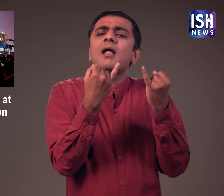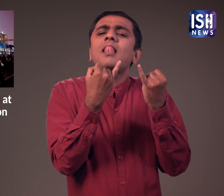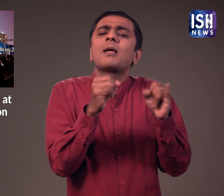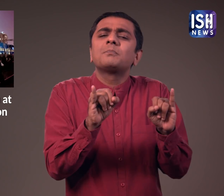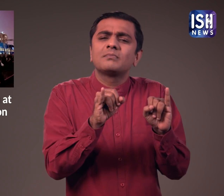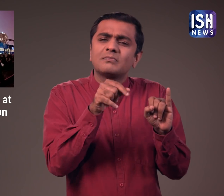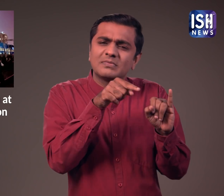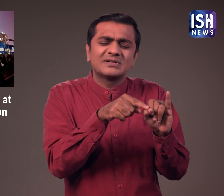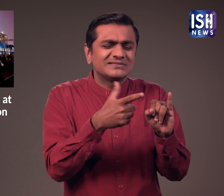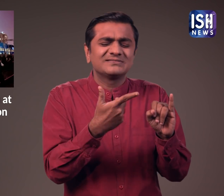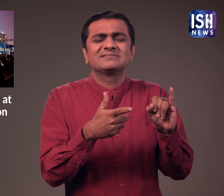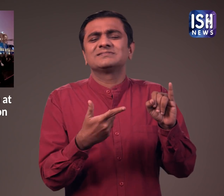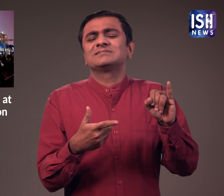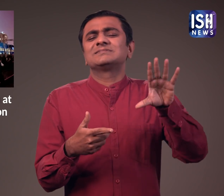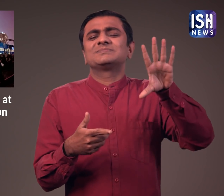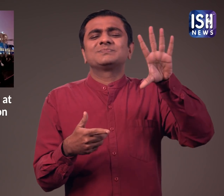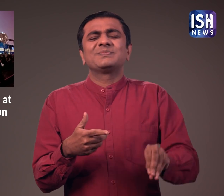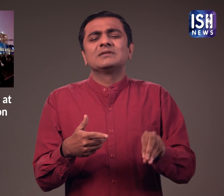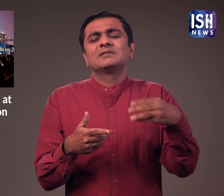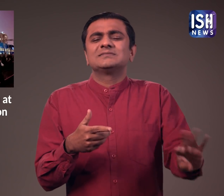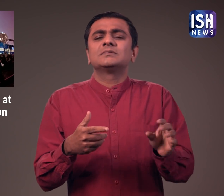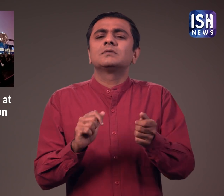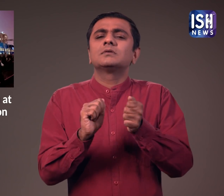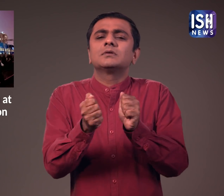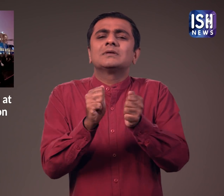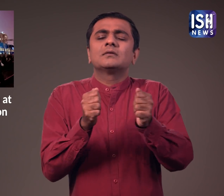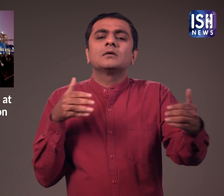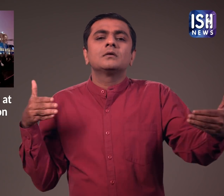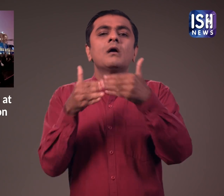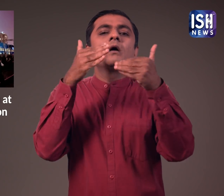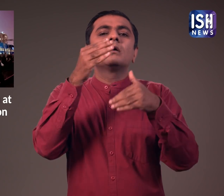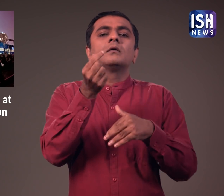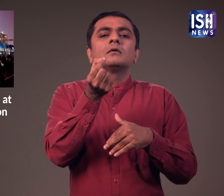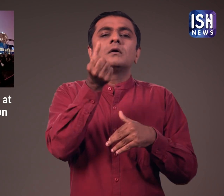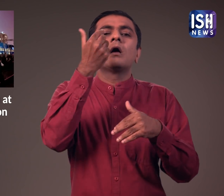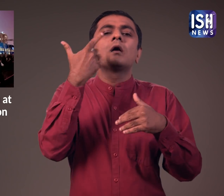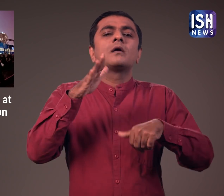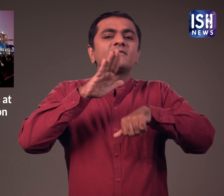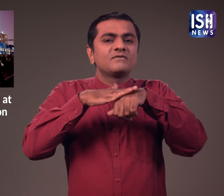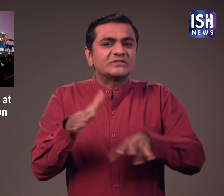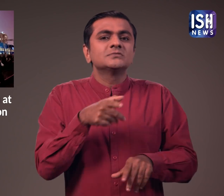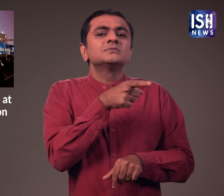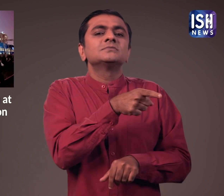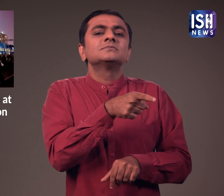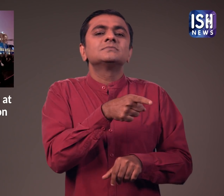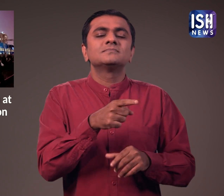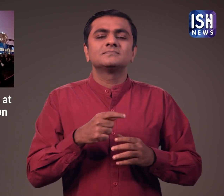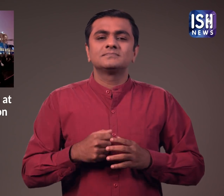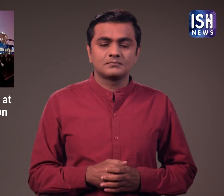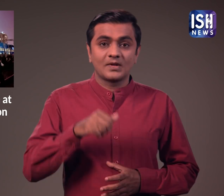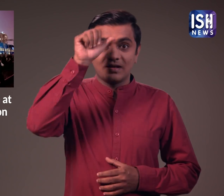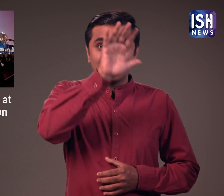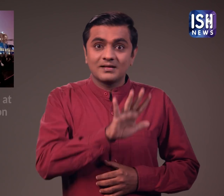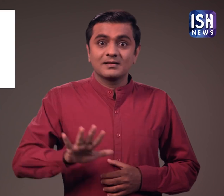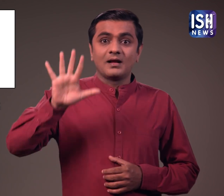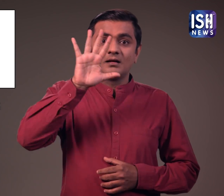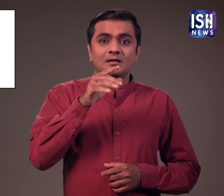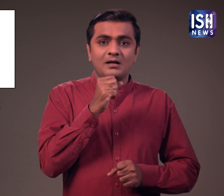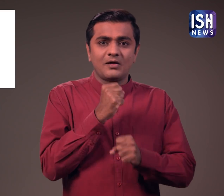खराब था और मोटर मैन ने सेंसर को बन कर दिया था इसी वज़े से ट्रेन की टक्कर हो गई भारतिय रेल्वे ने कहा है कि